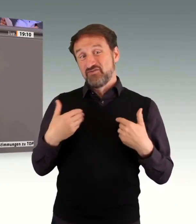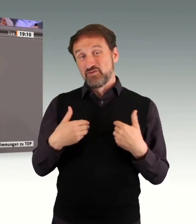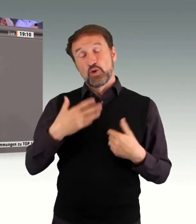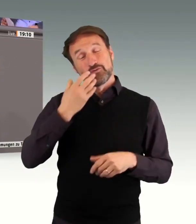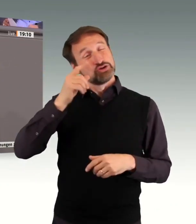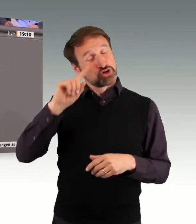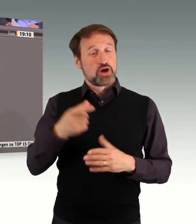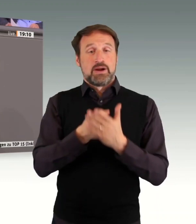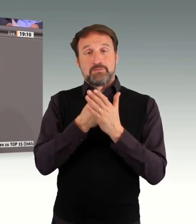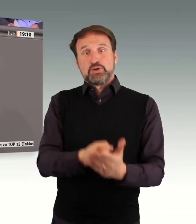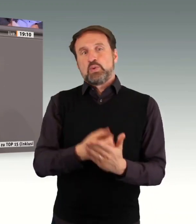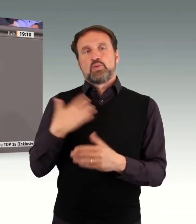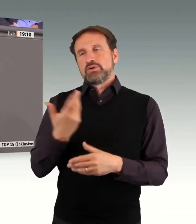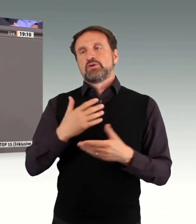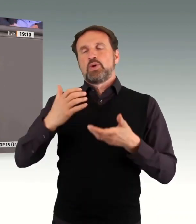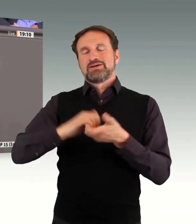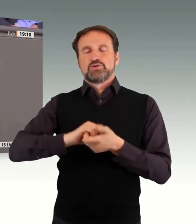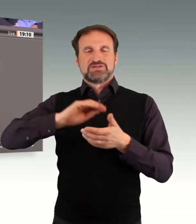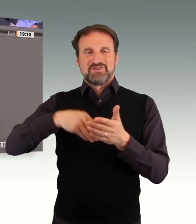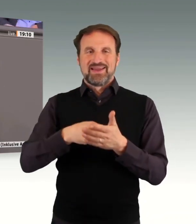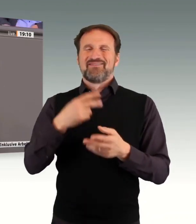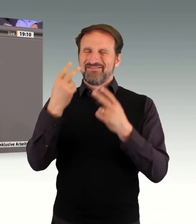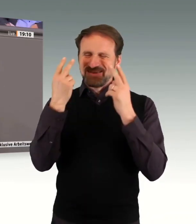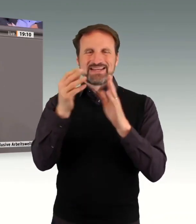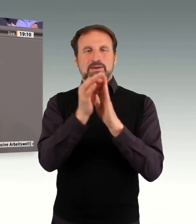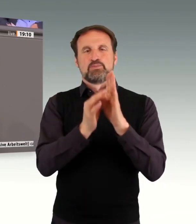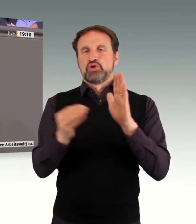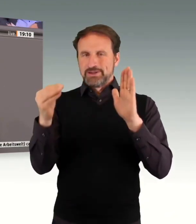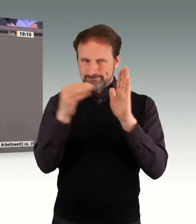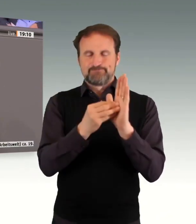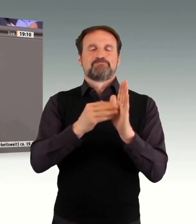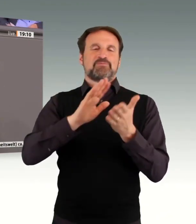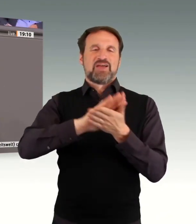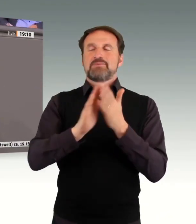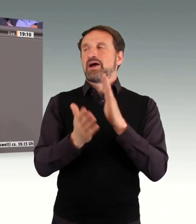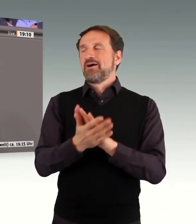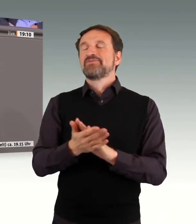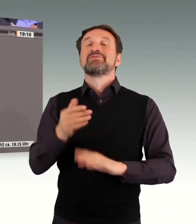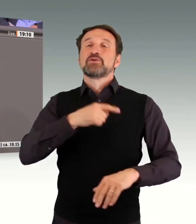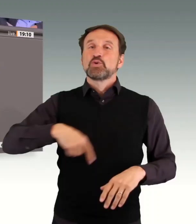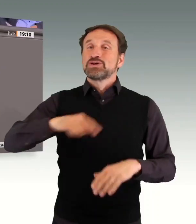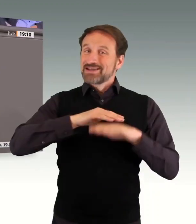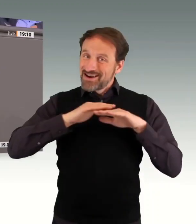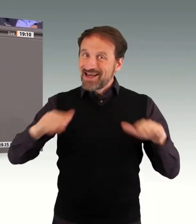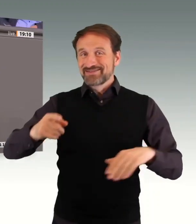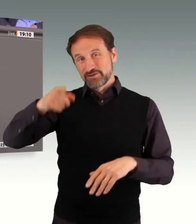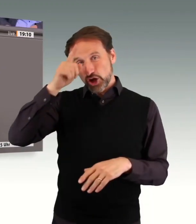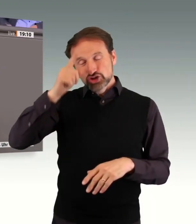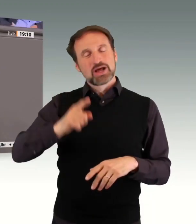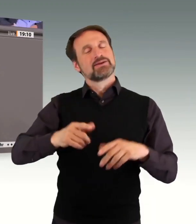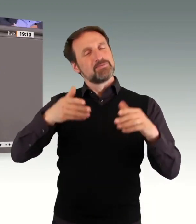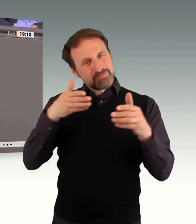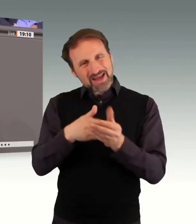um eben Deutschland, unser Land barrierefrei zu gestalten, damit wir eben mit Blick auf Wohnen mehr